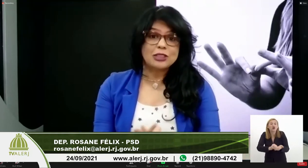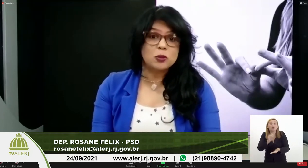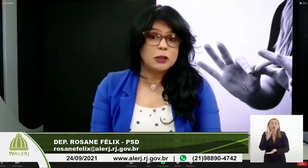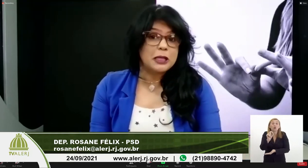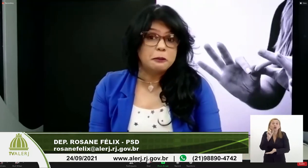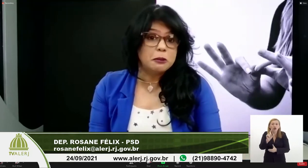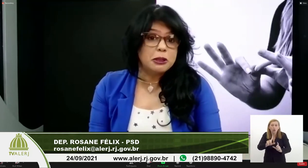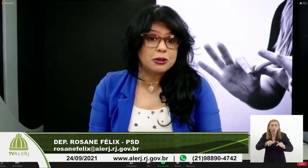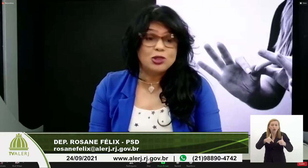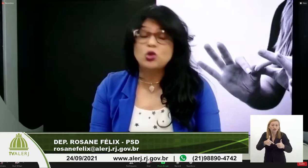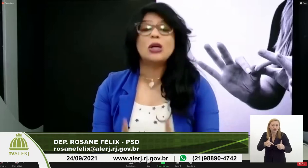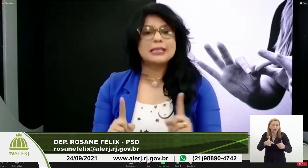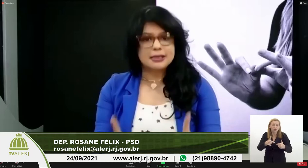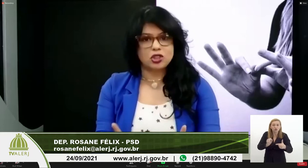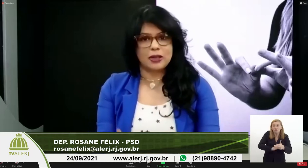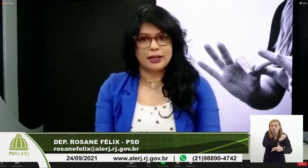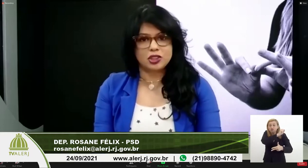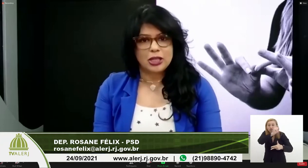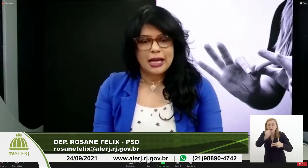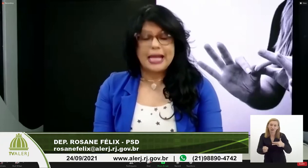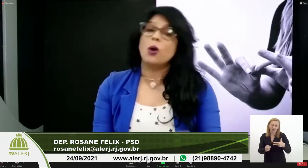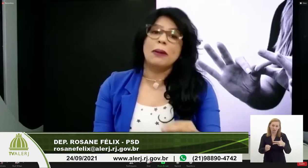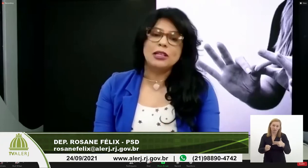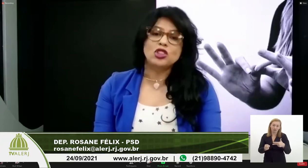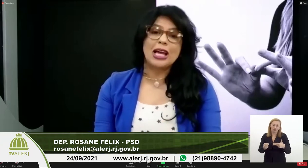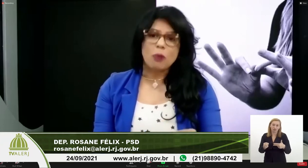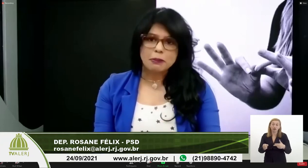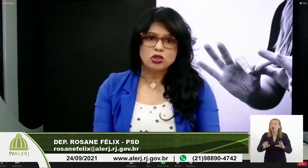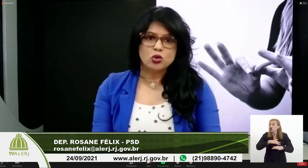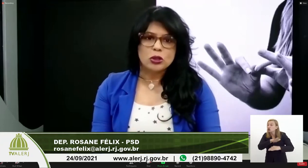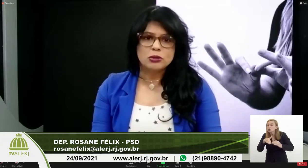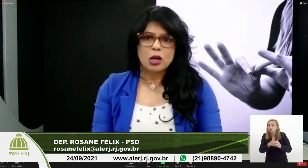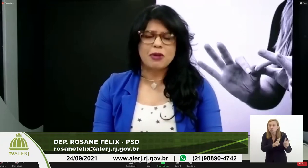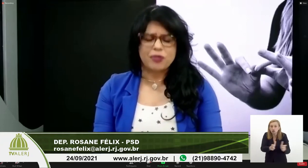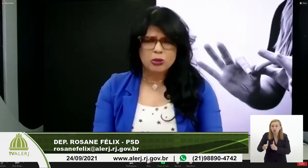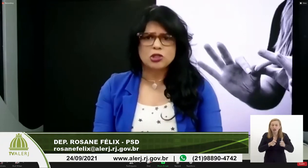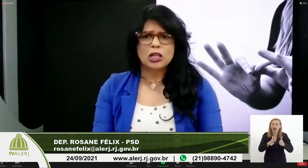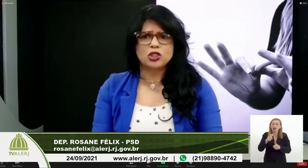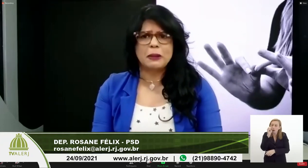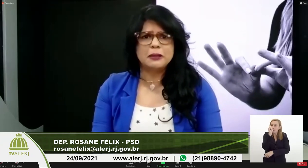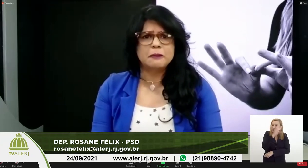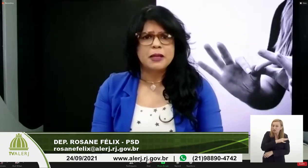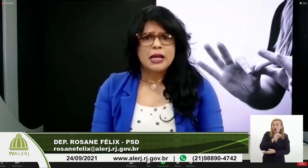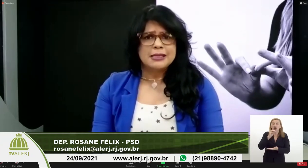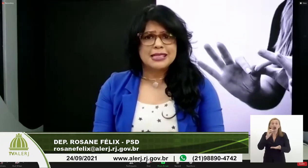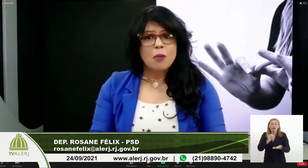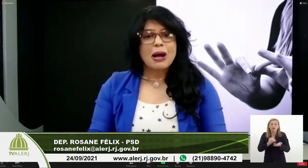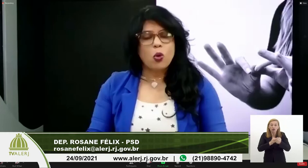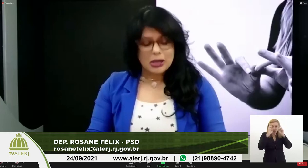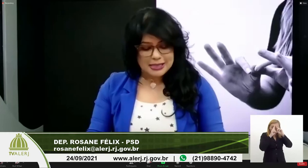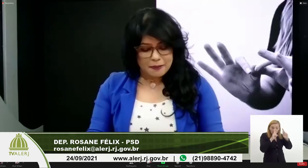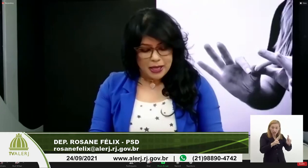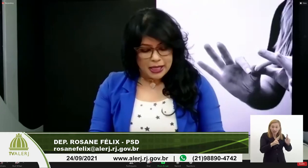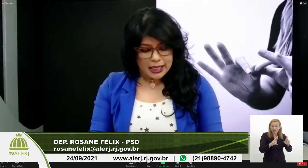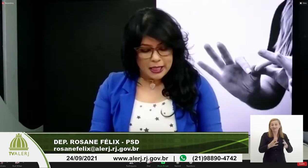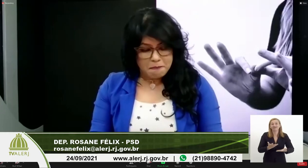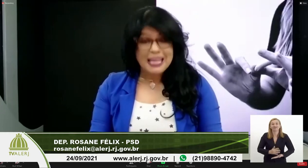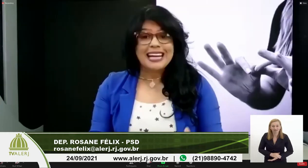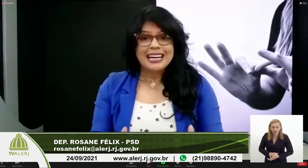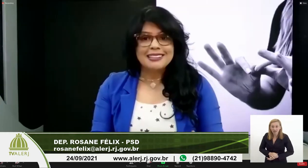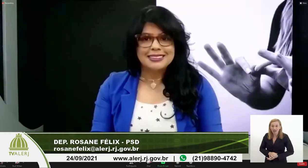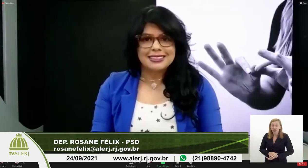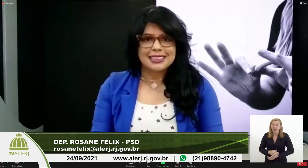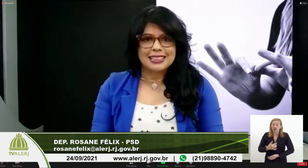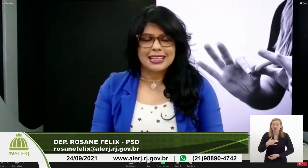efetividade no poder público, em todas as esferas. Realmente é um absurdo, é uma falta de respeito. Se tem uma coisa que